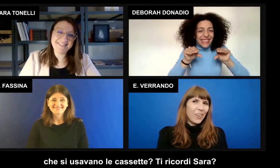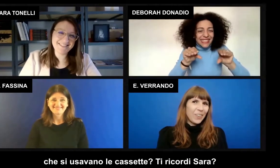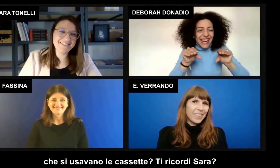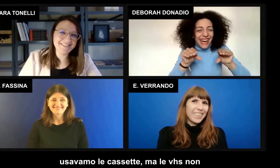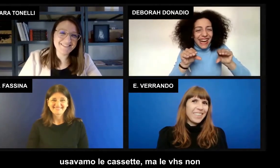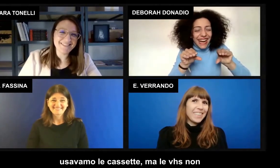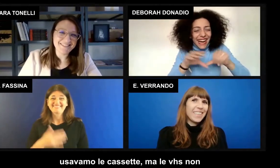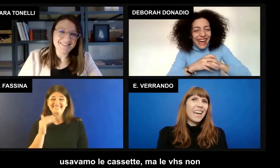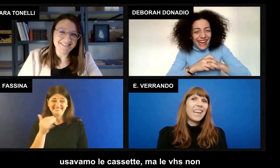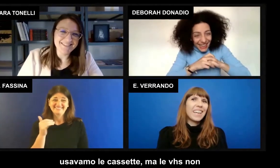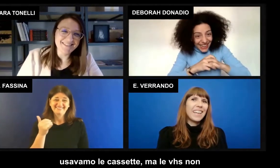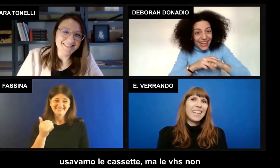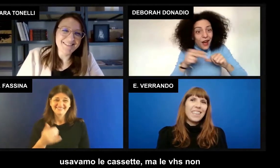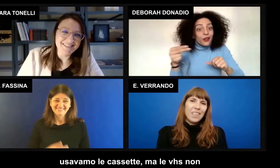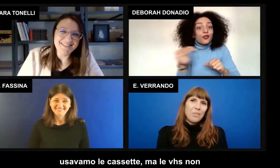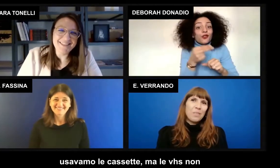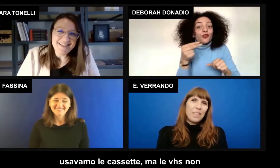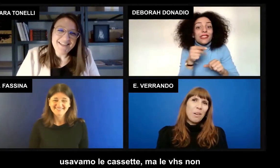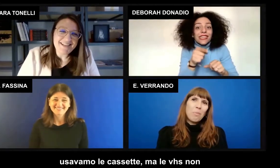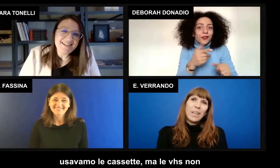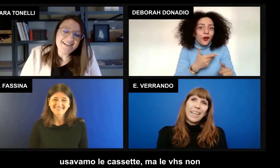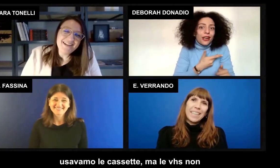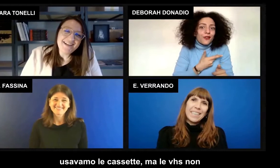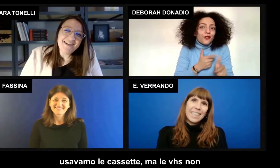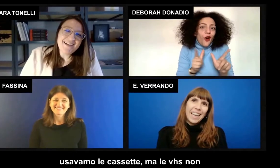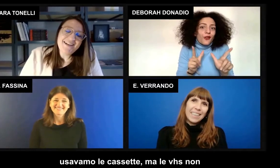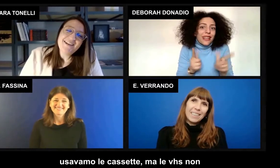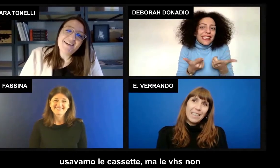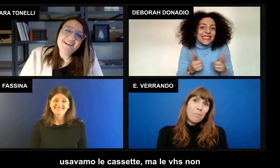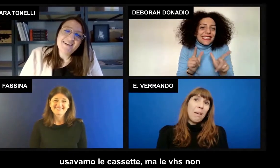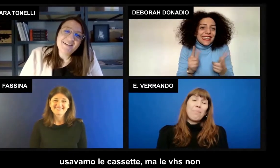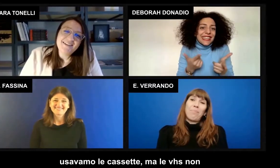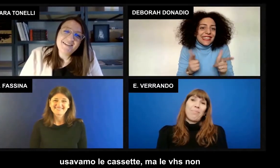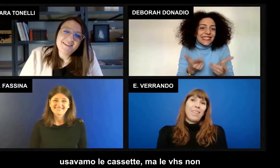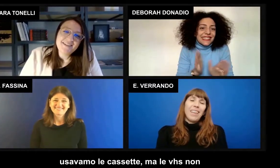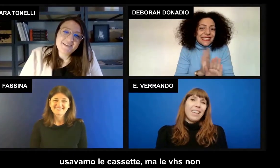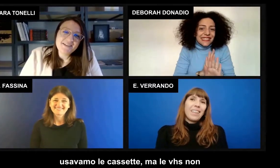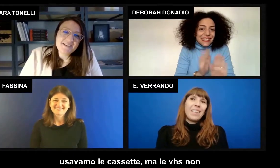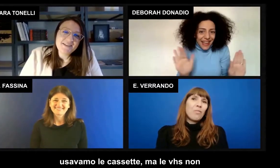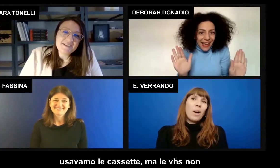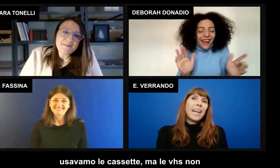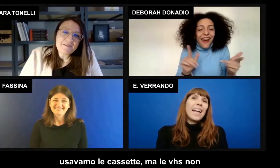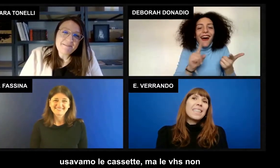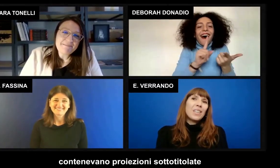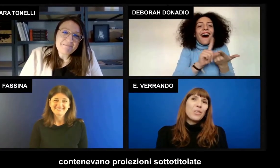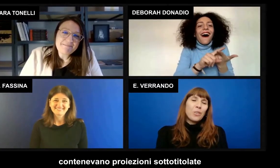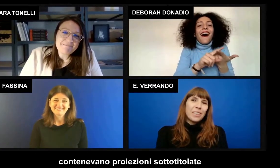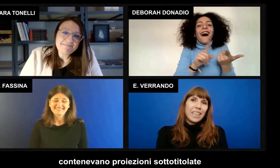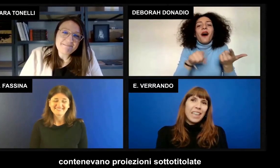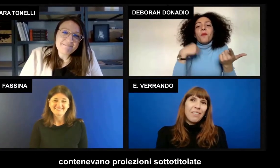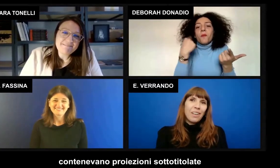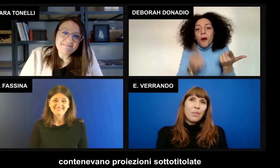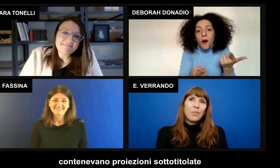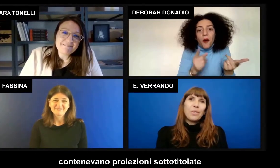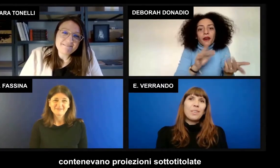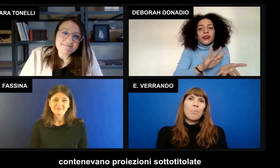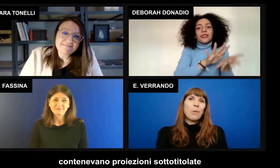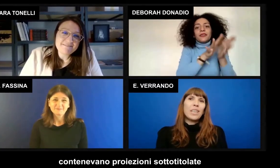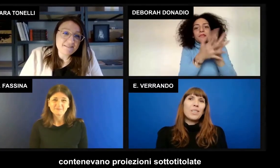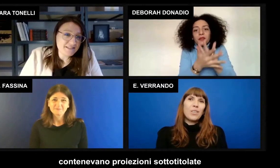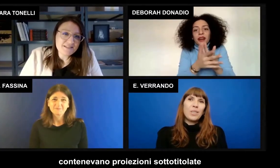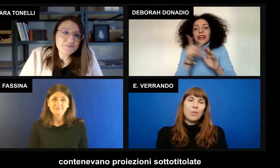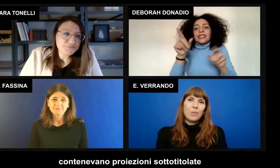ricordi Sara? Usavamo le cassette, ma le VHS non contenevano